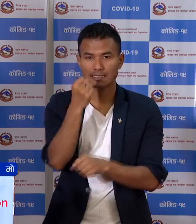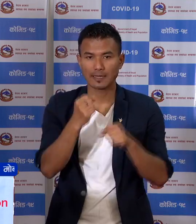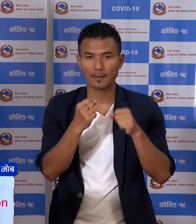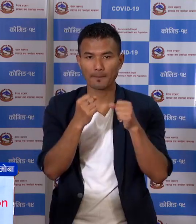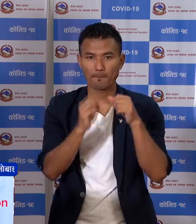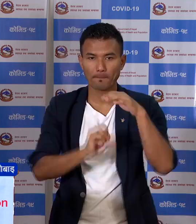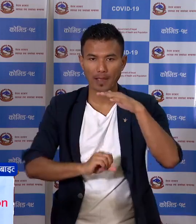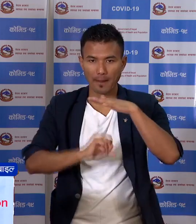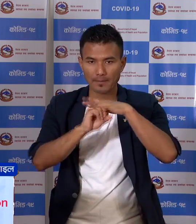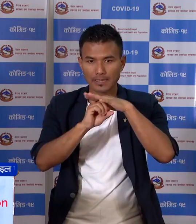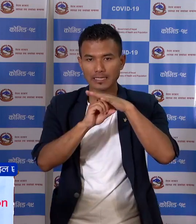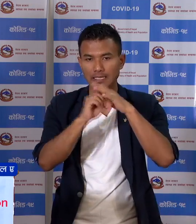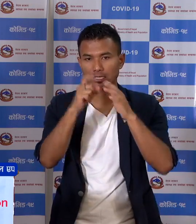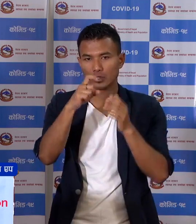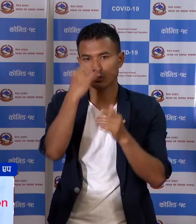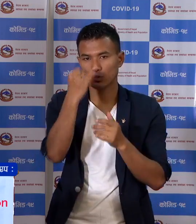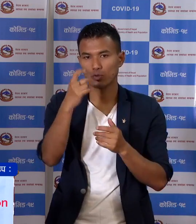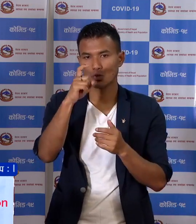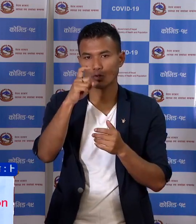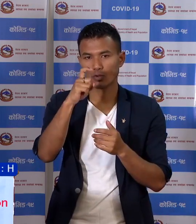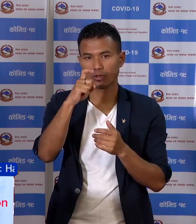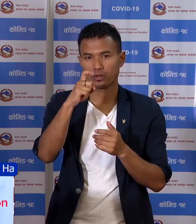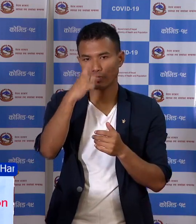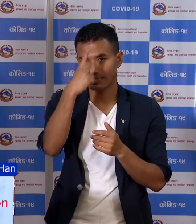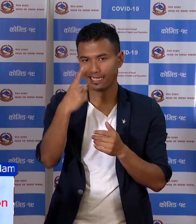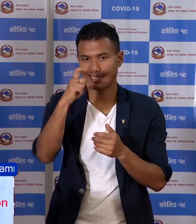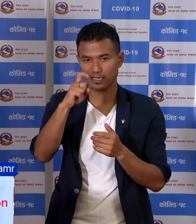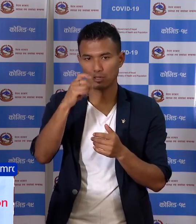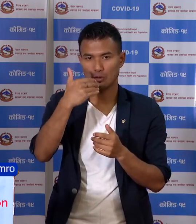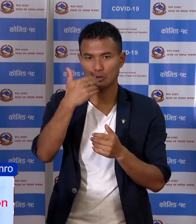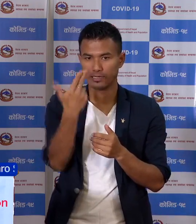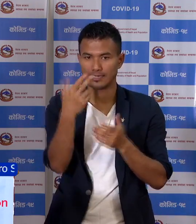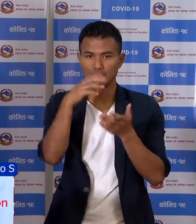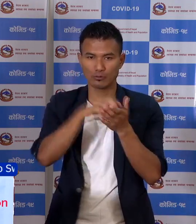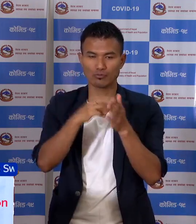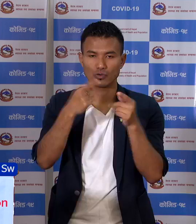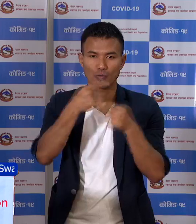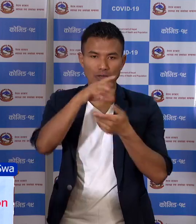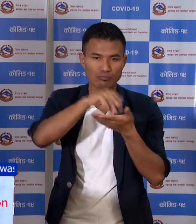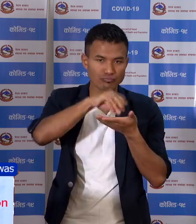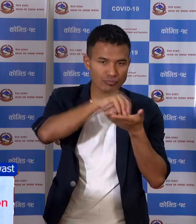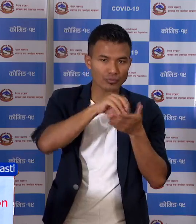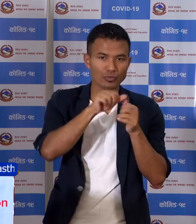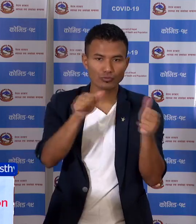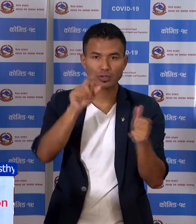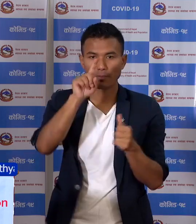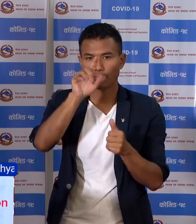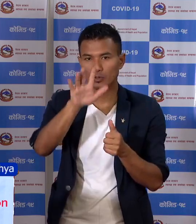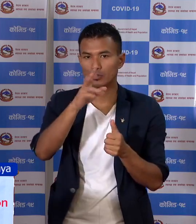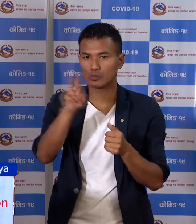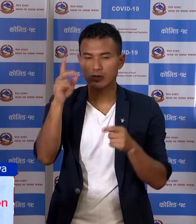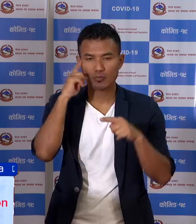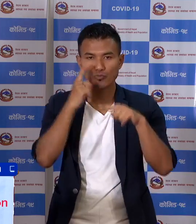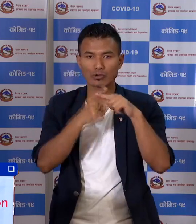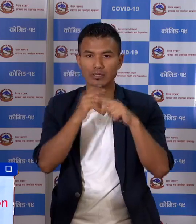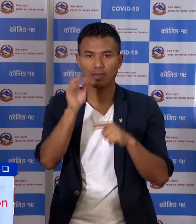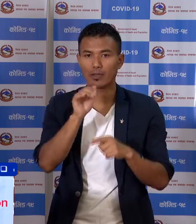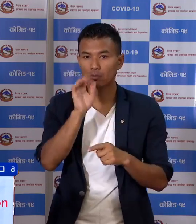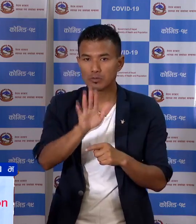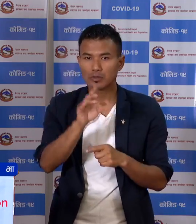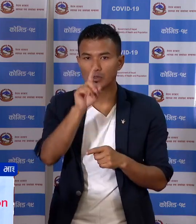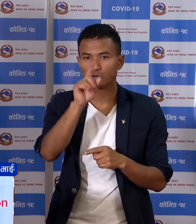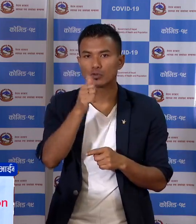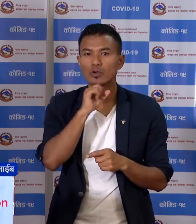प्रावी गोगली गेगली मा गरी एको नमुना शंकलन मा पंद्र जाना पोजेटिव आउनु भयको छा